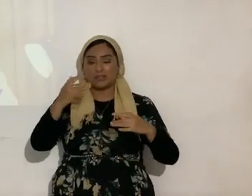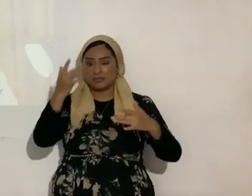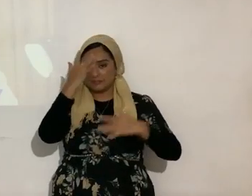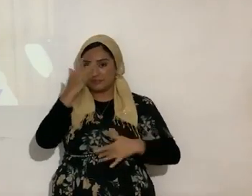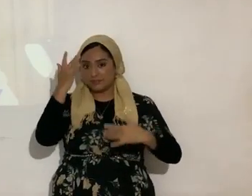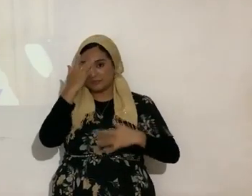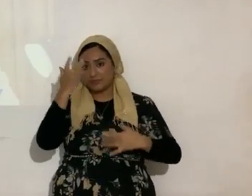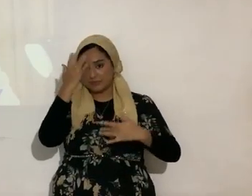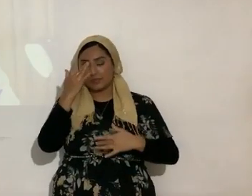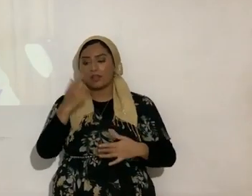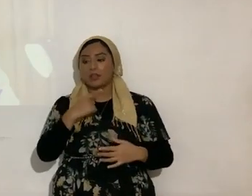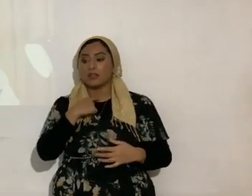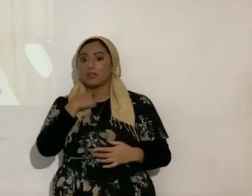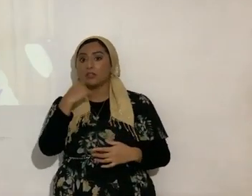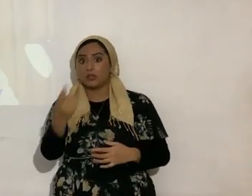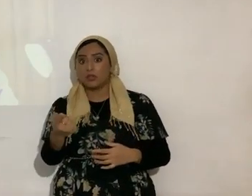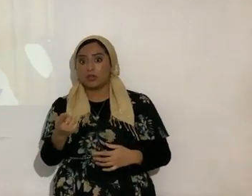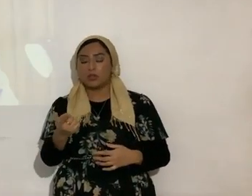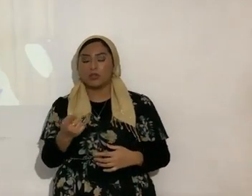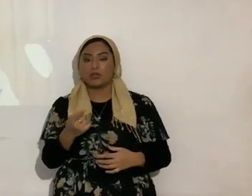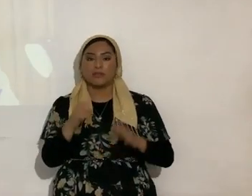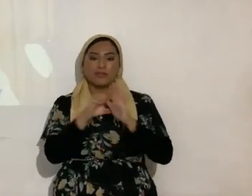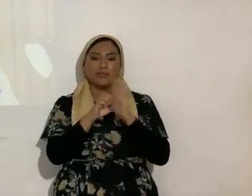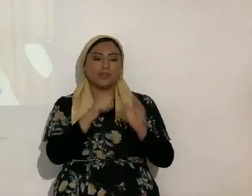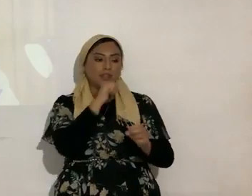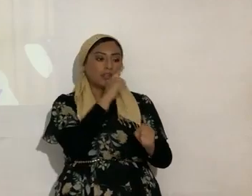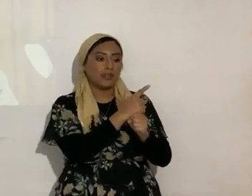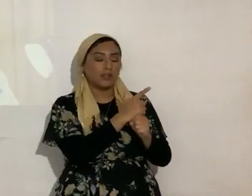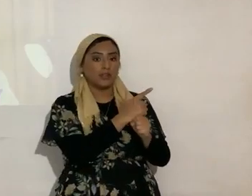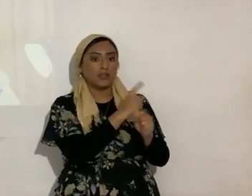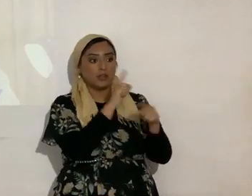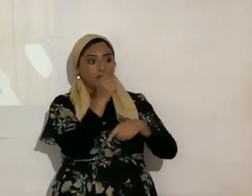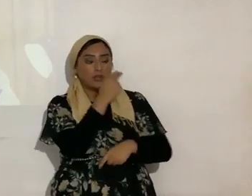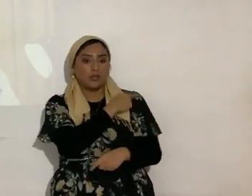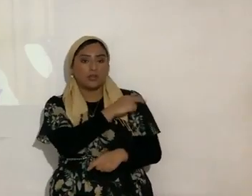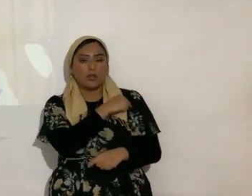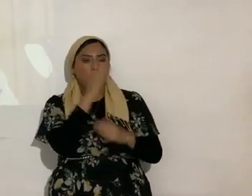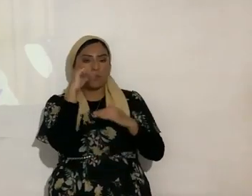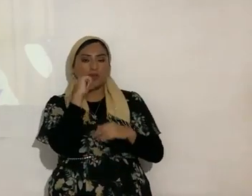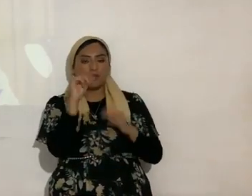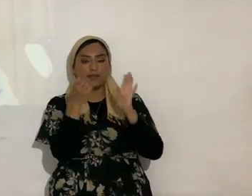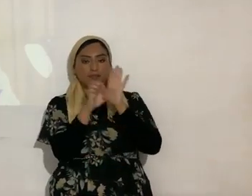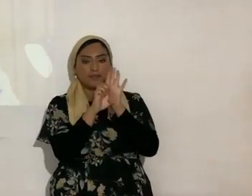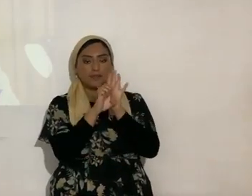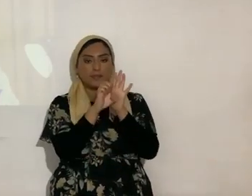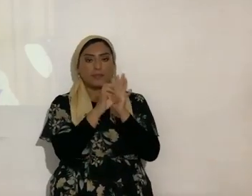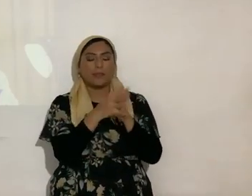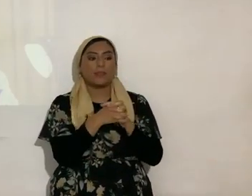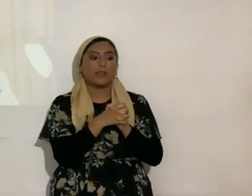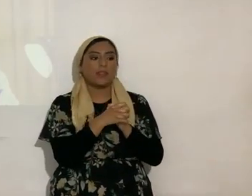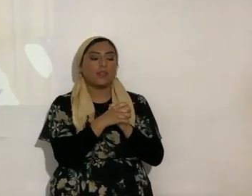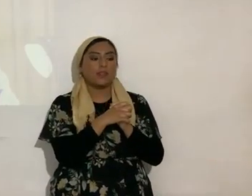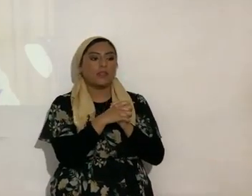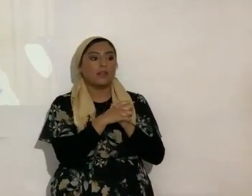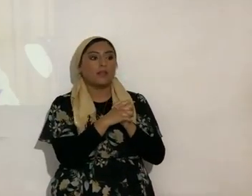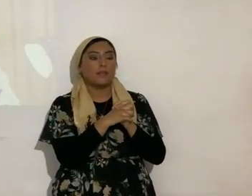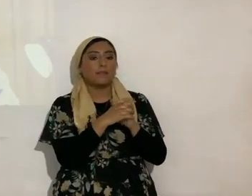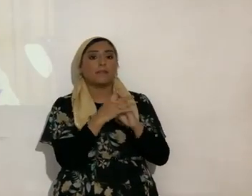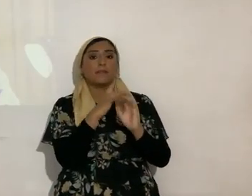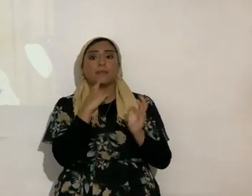se le dice a una hermana que necesita estar en el hospital esperemos que no verdad pero vamos ha estado alguna hermana hospital hermanas quien se